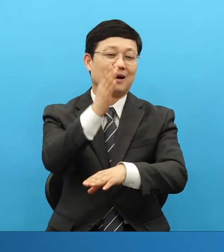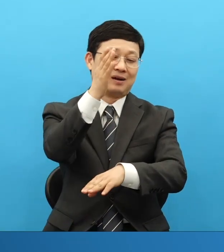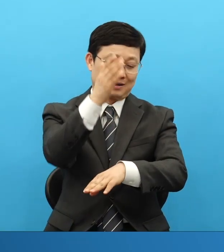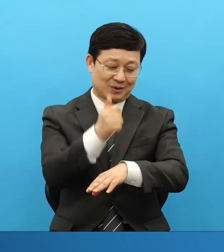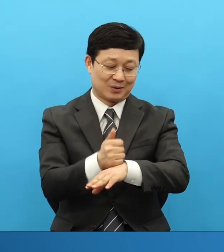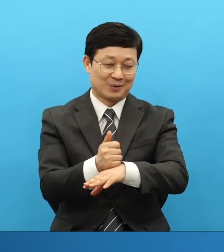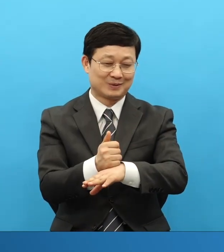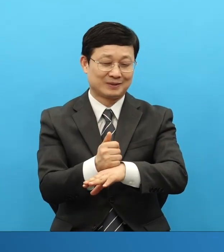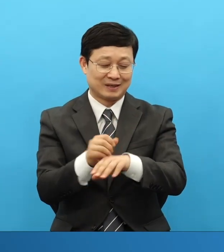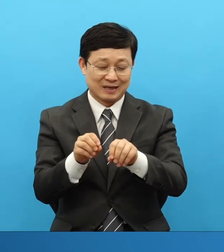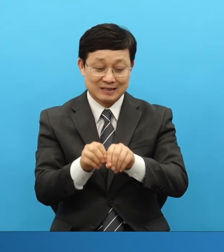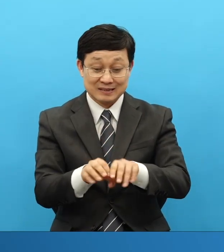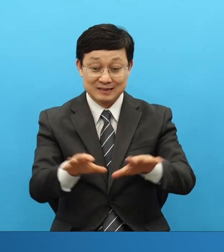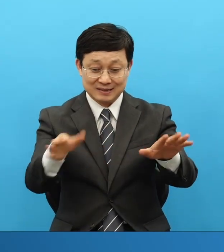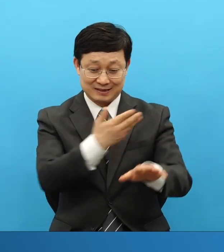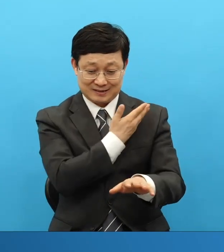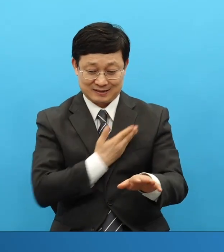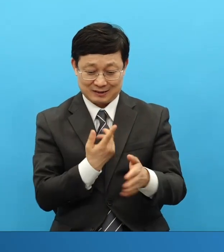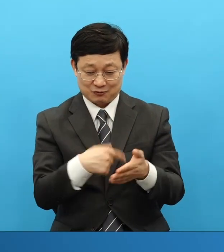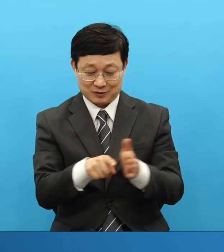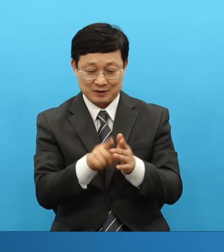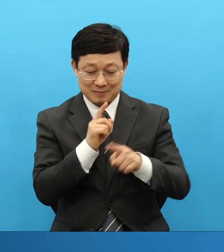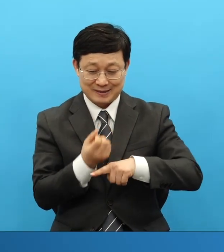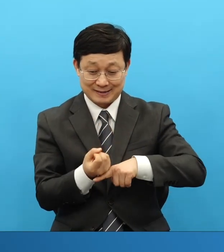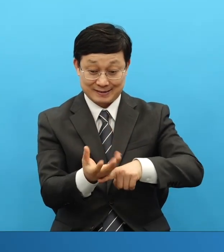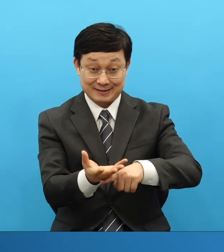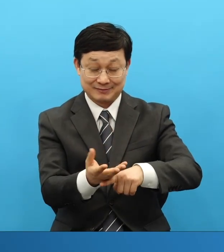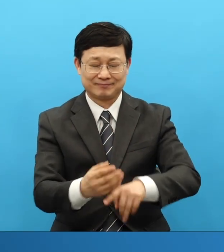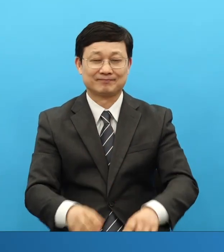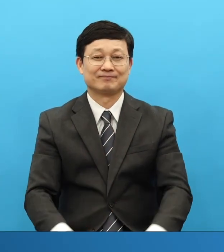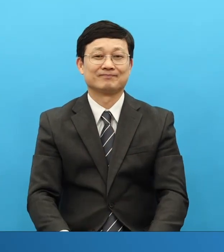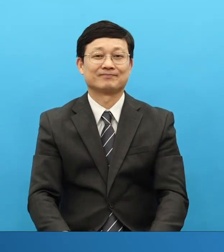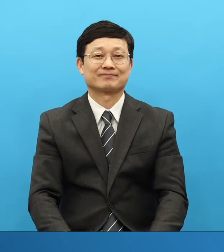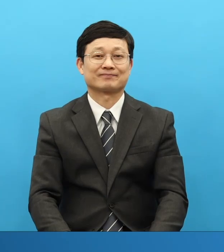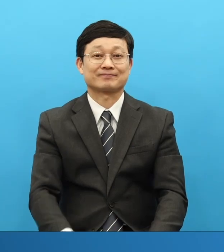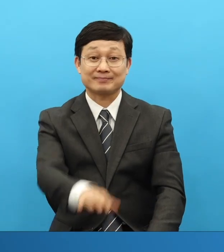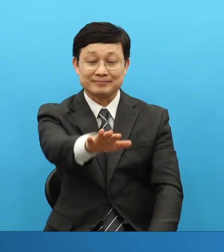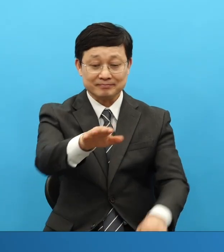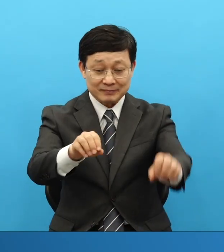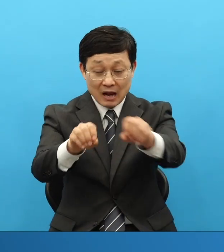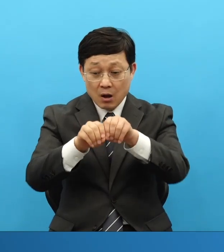자, 흩어진 제자들은 어떤 비밀을 가져야 할까요?